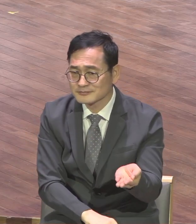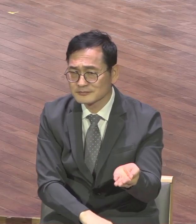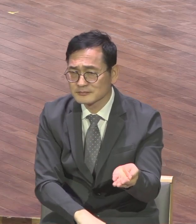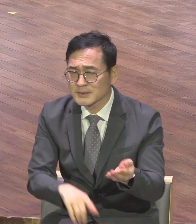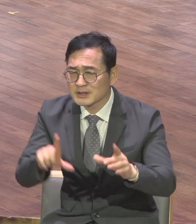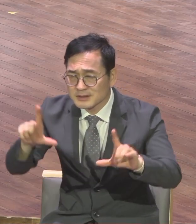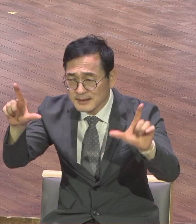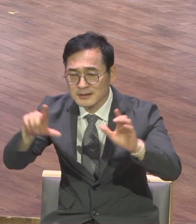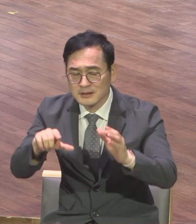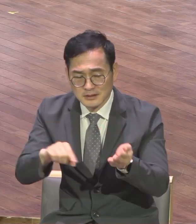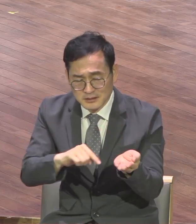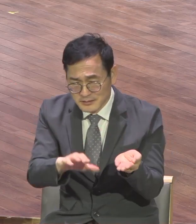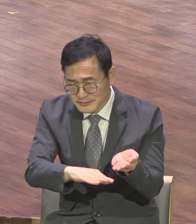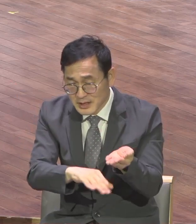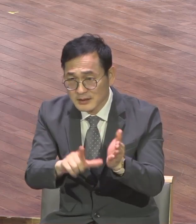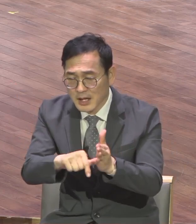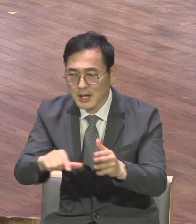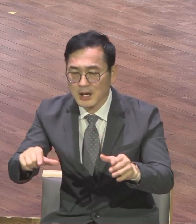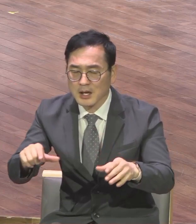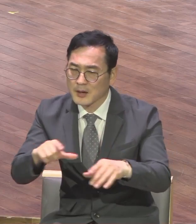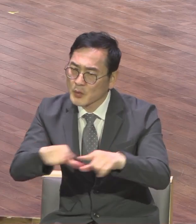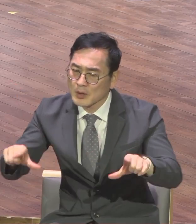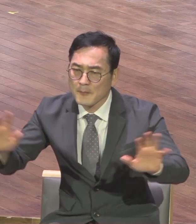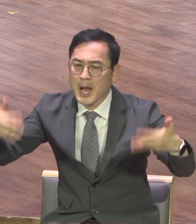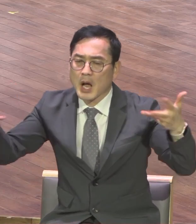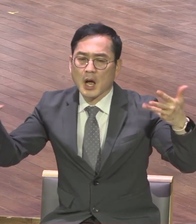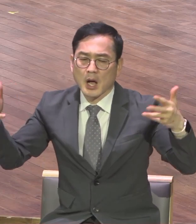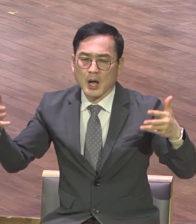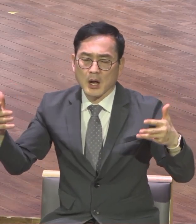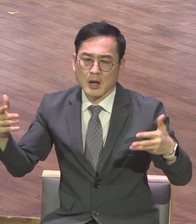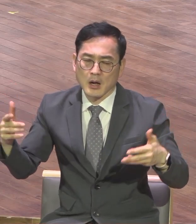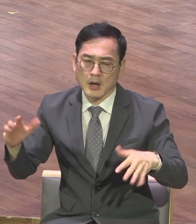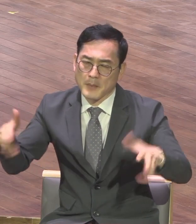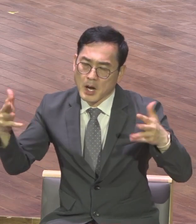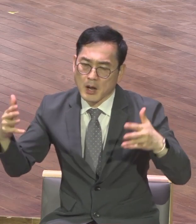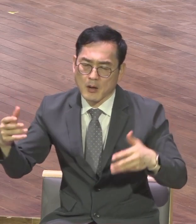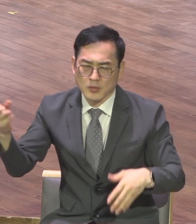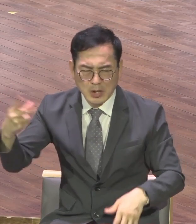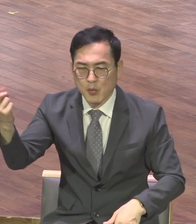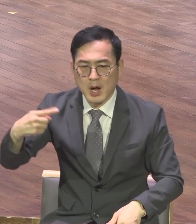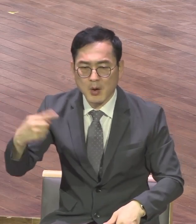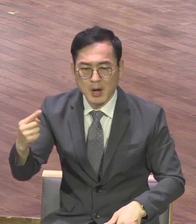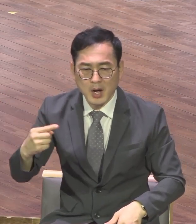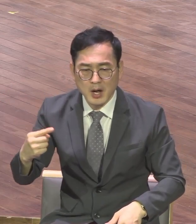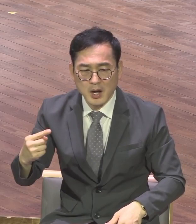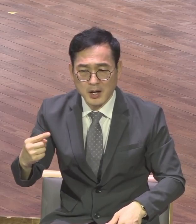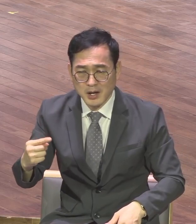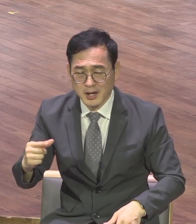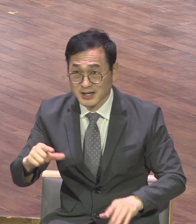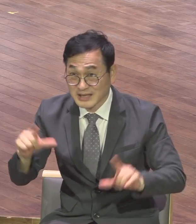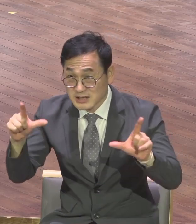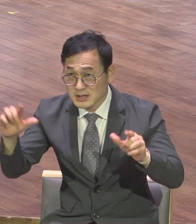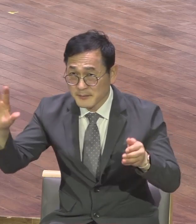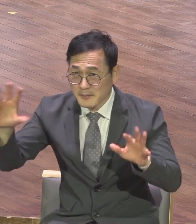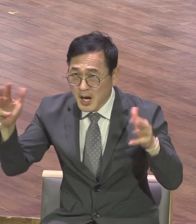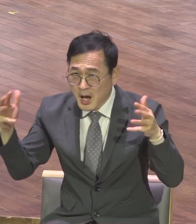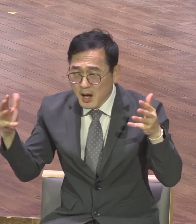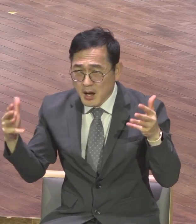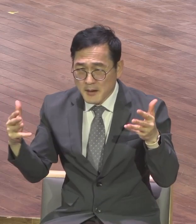불기 때문에 항해하는 데 굉장히 위험한 시기에요 그래서 가까운 항구에 정착을 해서